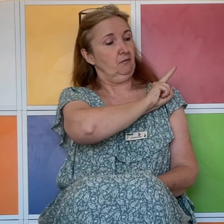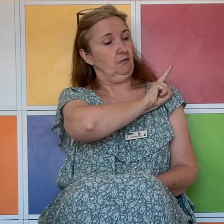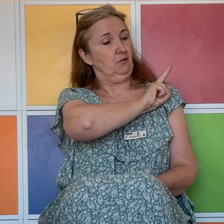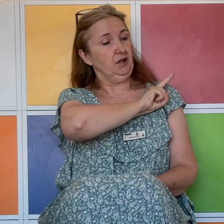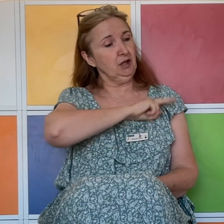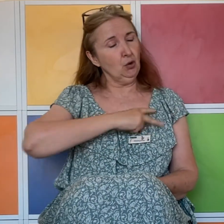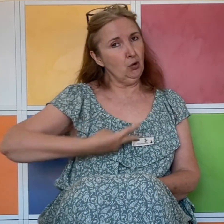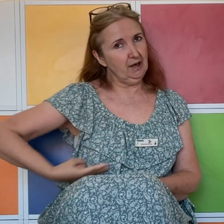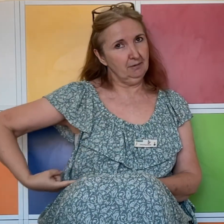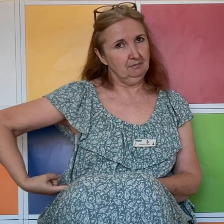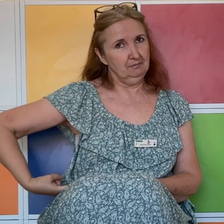Violé.